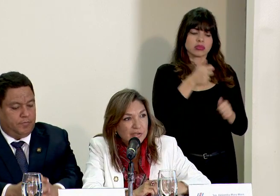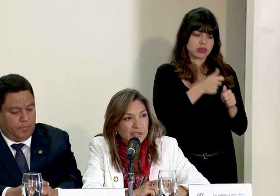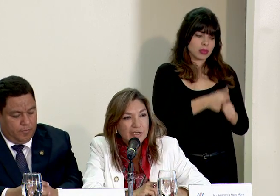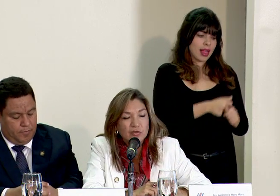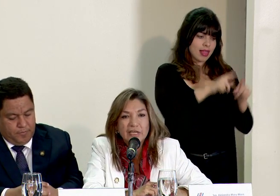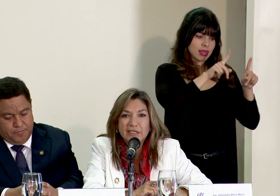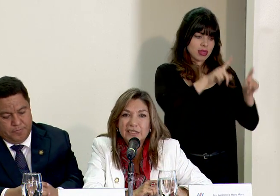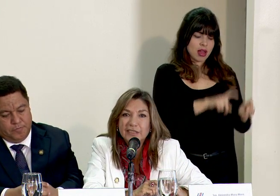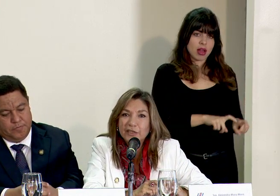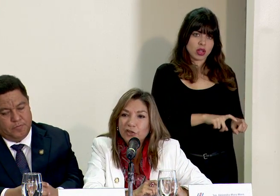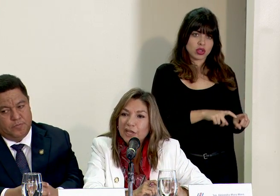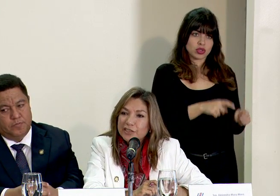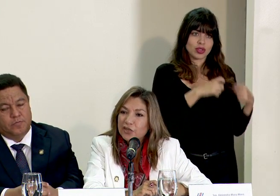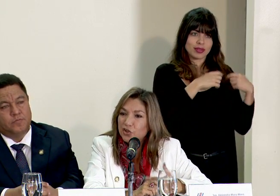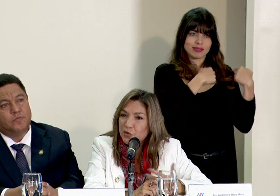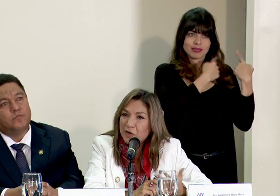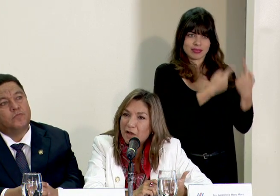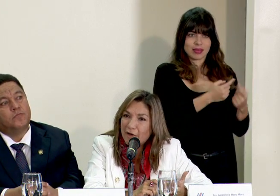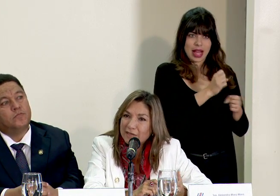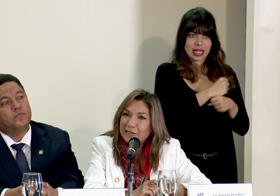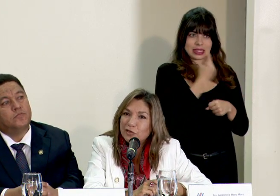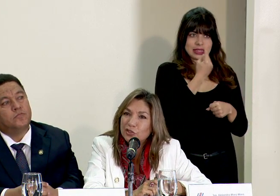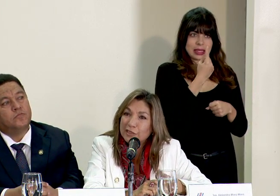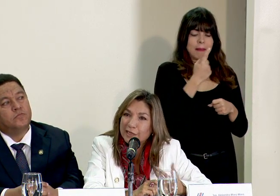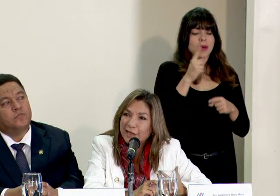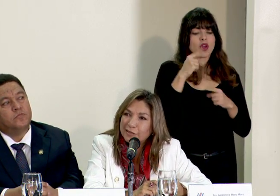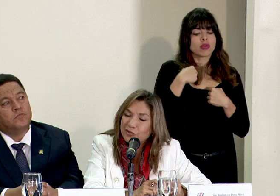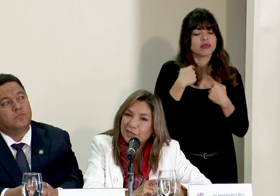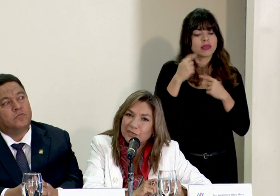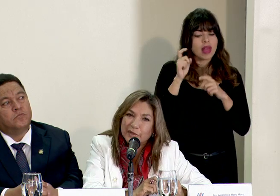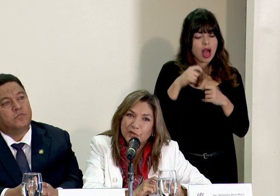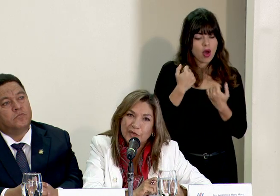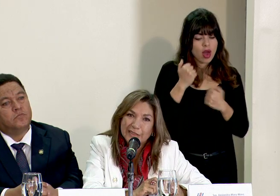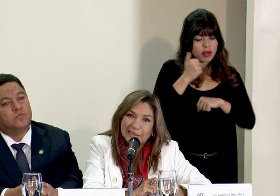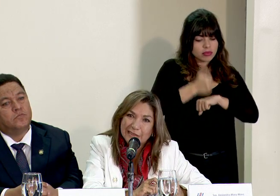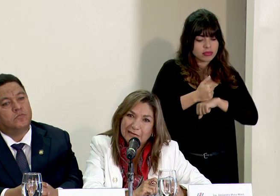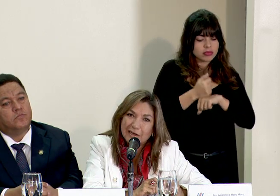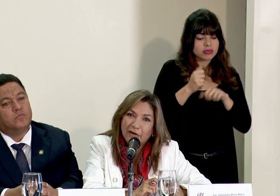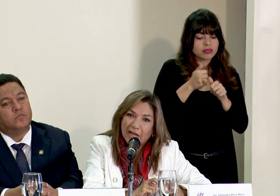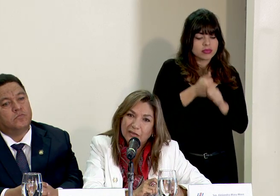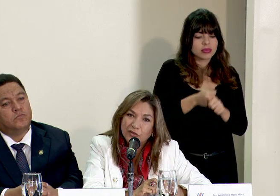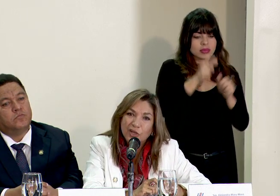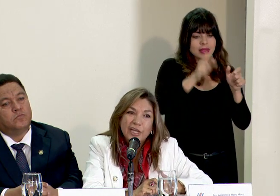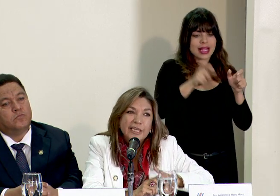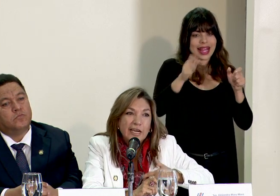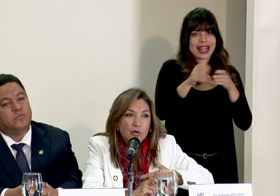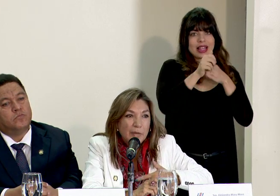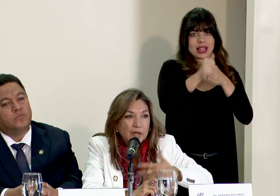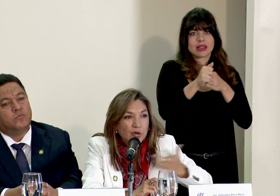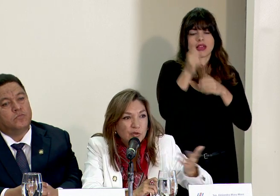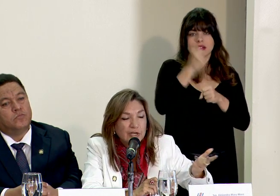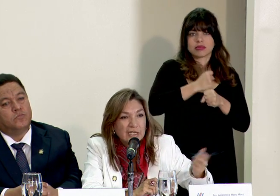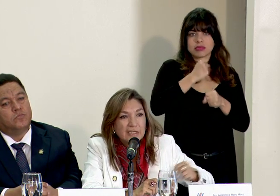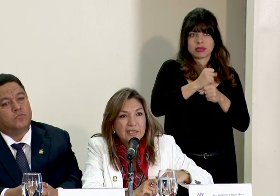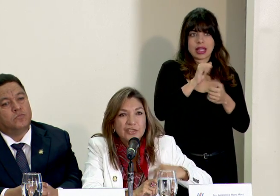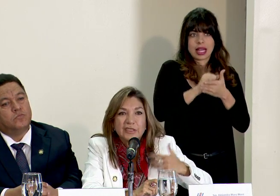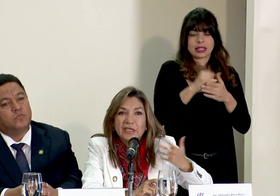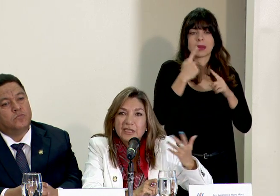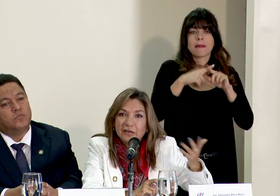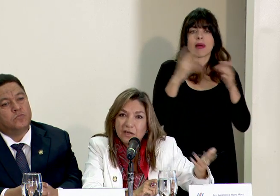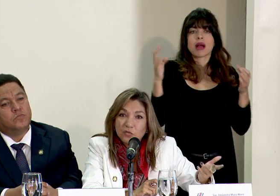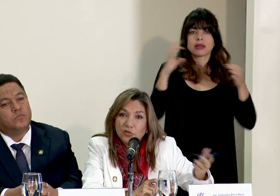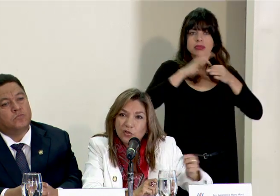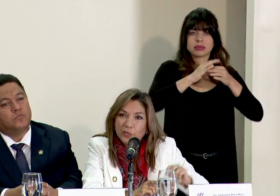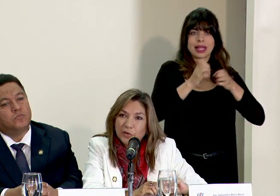diagnósticos que es lo que ha existido, sino sobre la base de los liderazgos de las personas que están trabajando y en el marco de una alianza